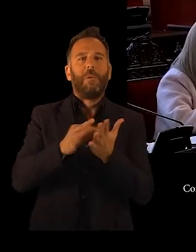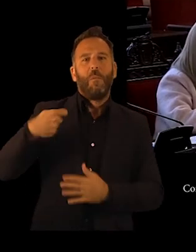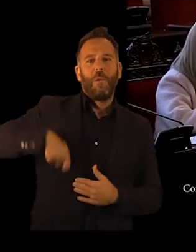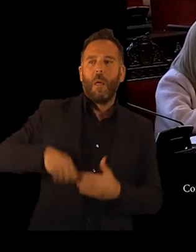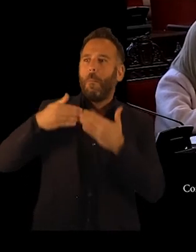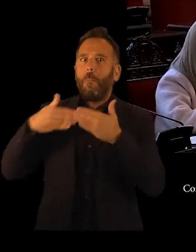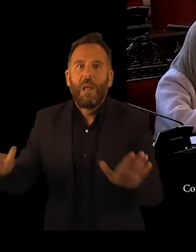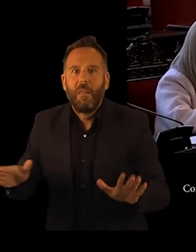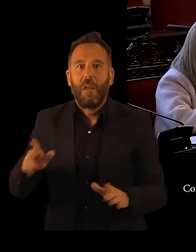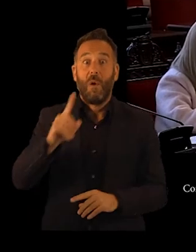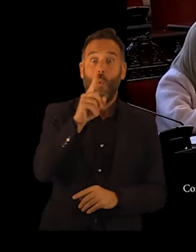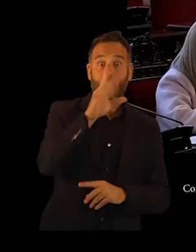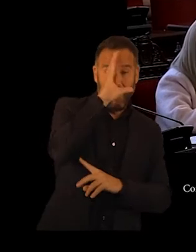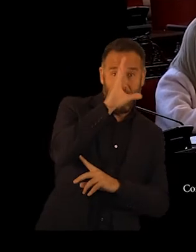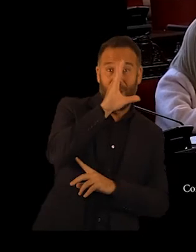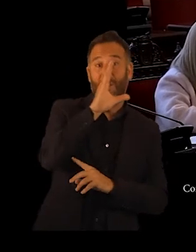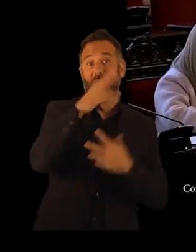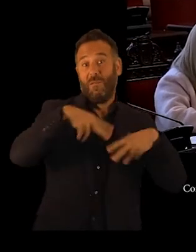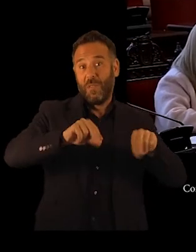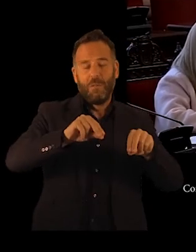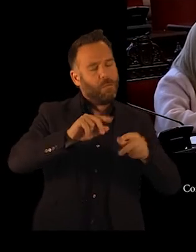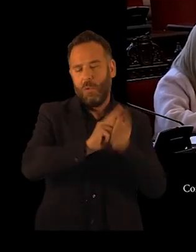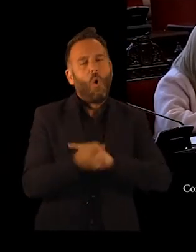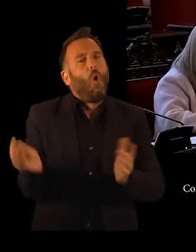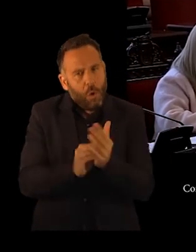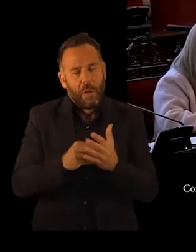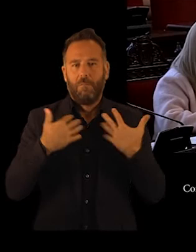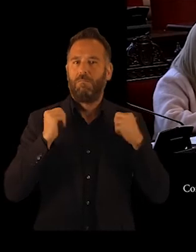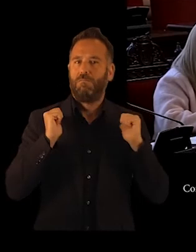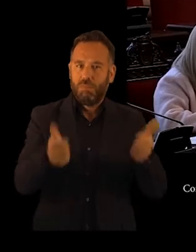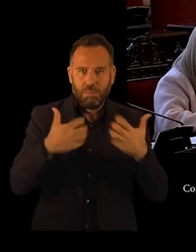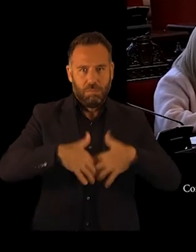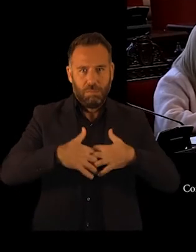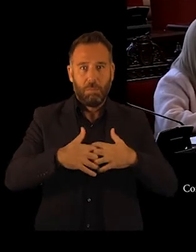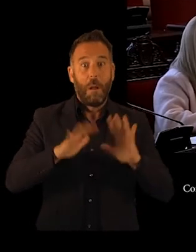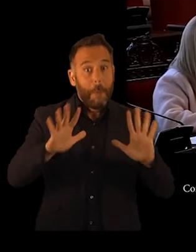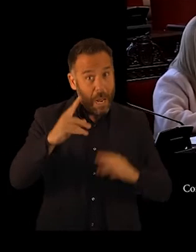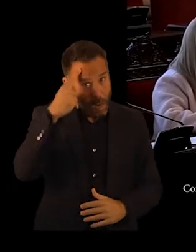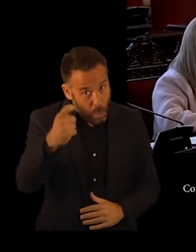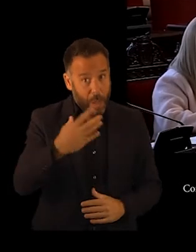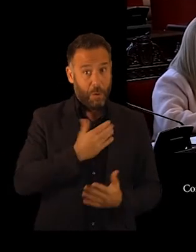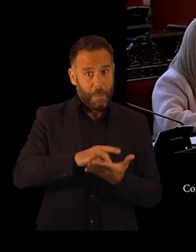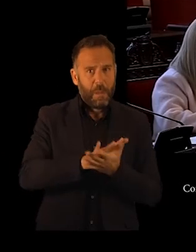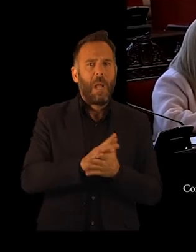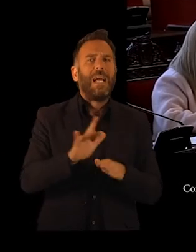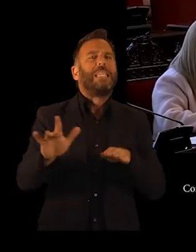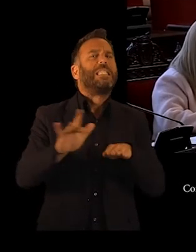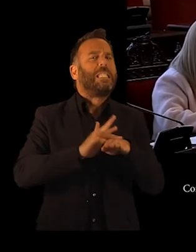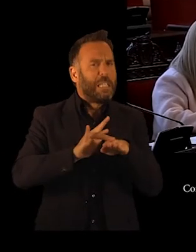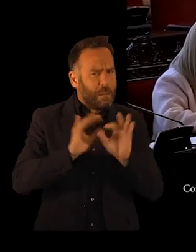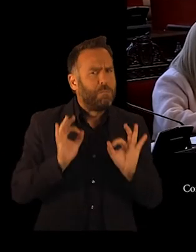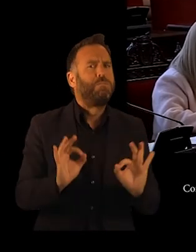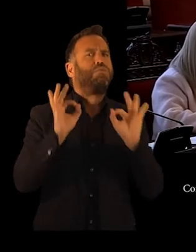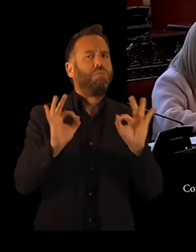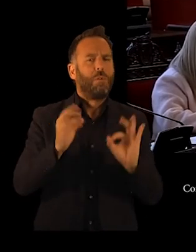se han perdido desde el 1 de febrero de este año. Es importante que recordemos también que el Ayuntamiento de Málaga es muy sensible a las